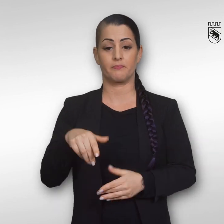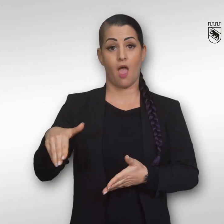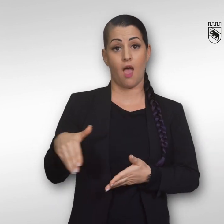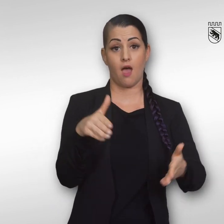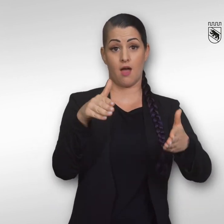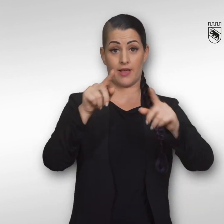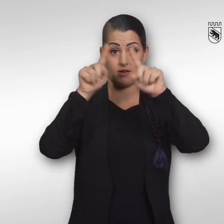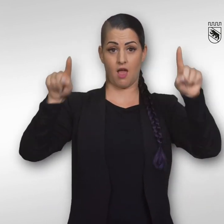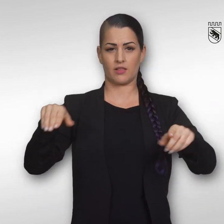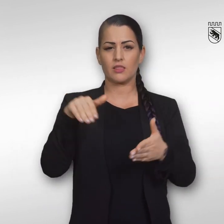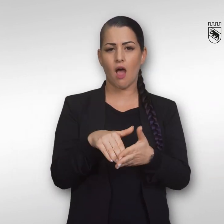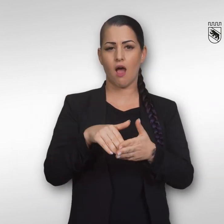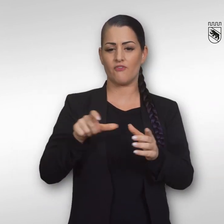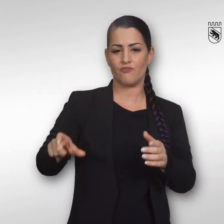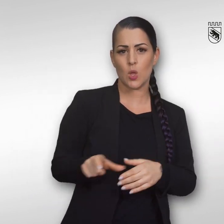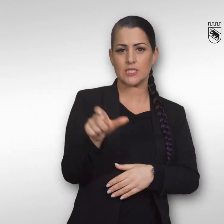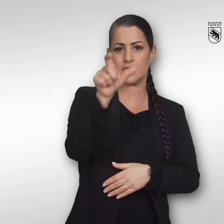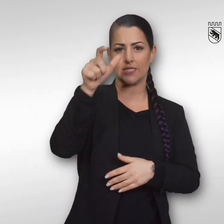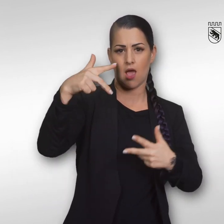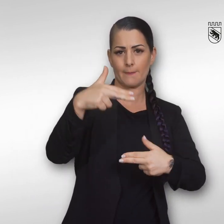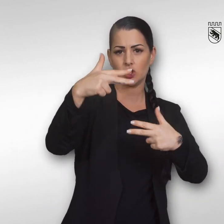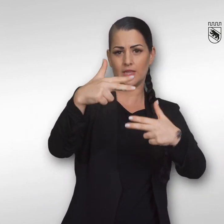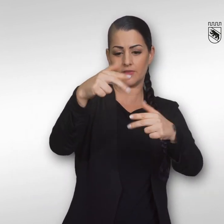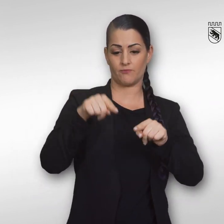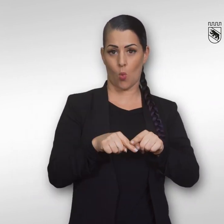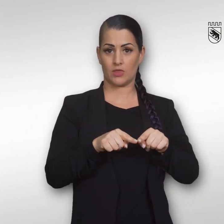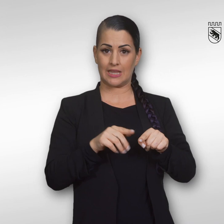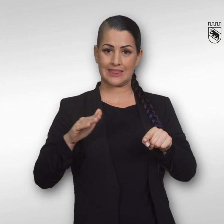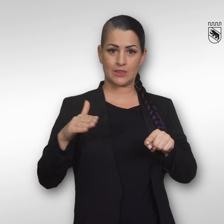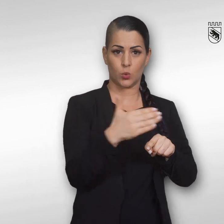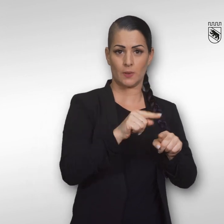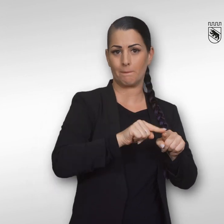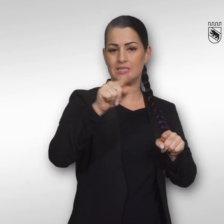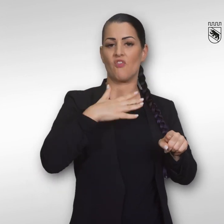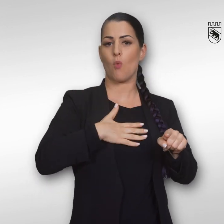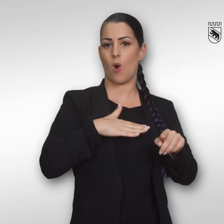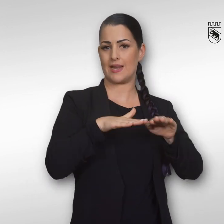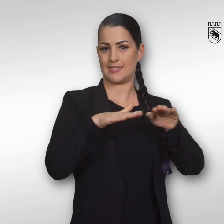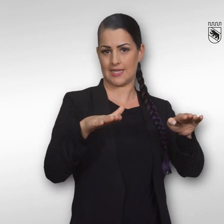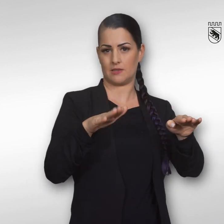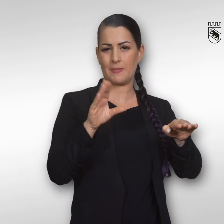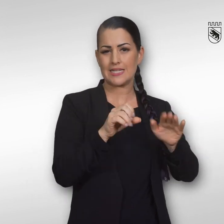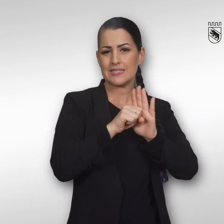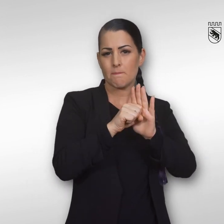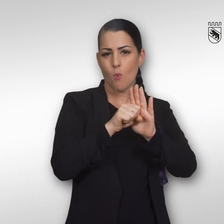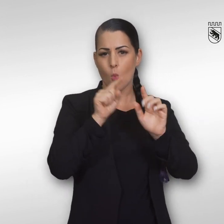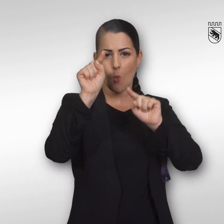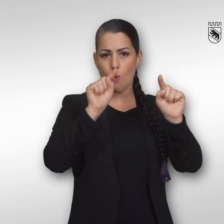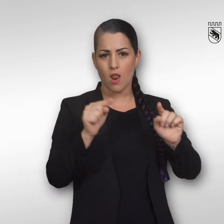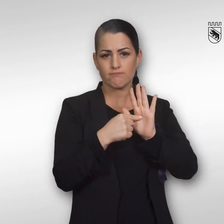Auf der Aarekarte sind die Flussabschnitte von Thun bis zum Wohlensee mit allen Gefahren, Aus- und Einstiegen für Schwimmer